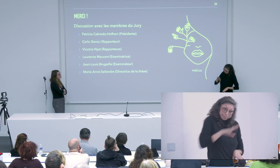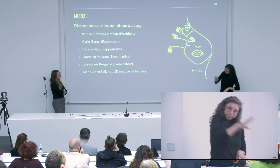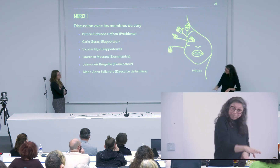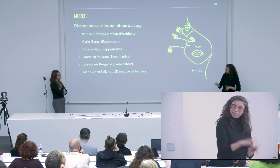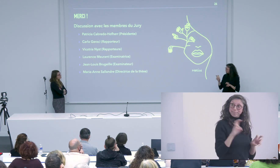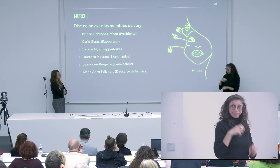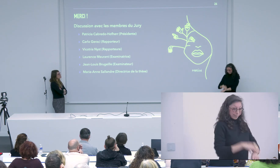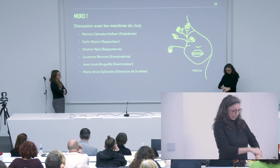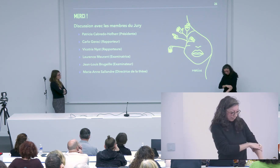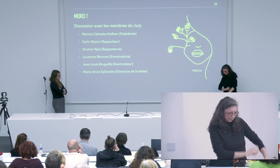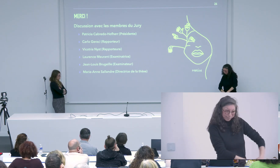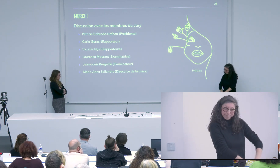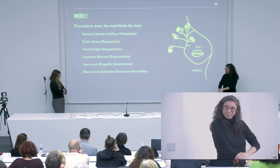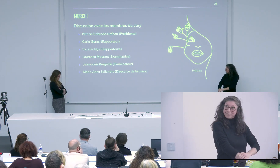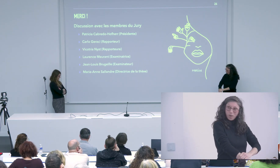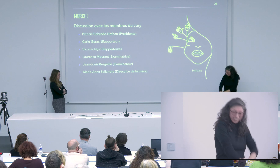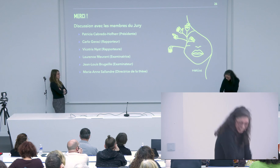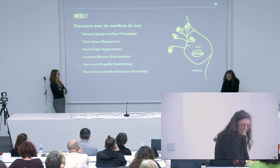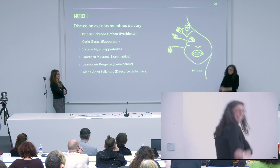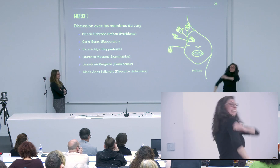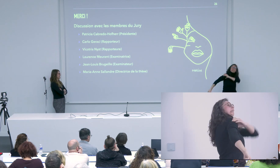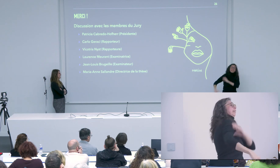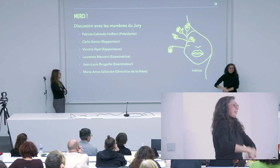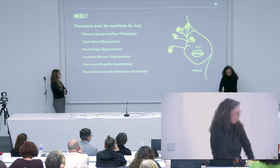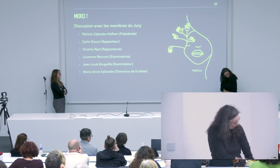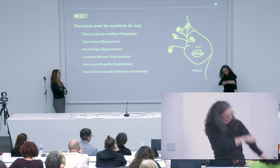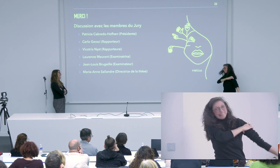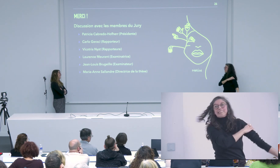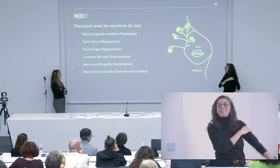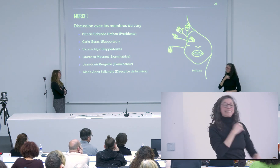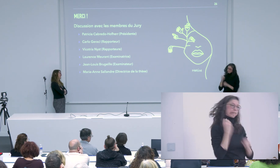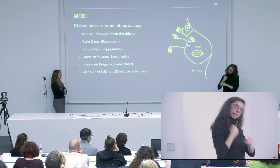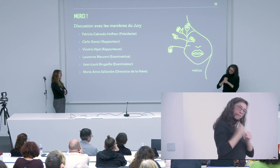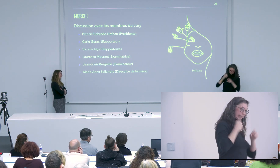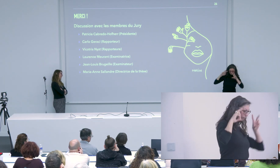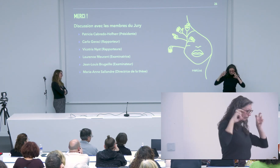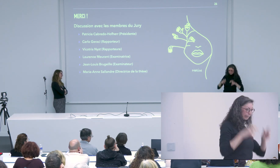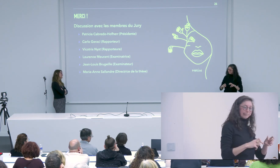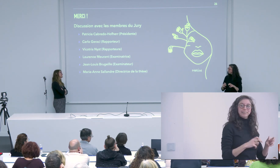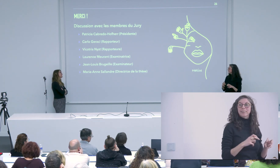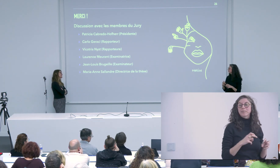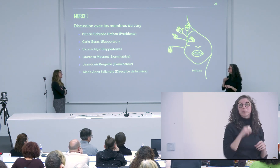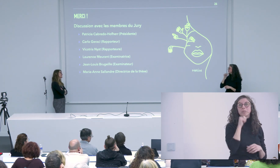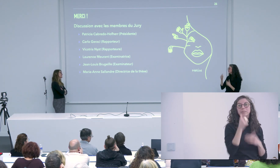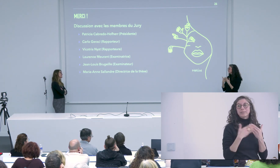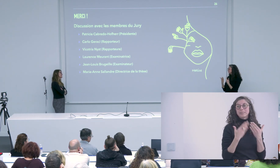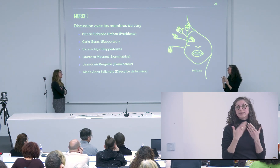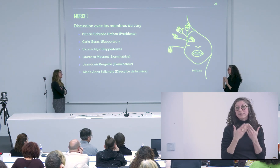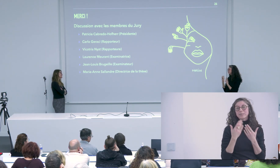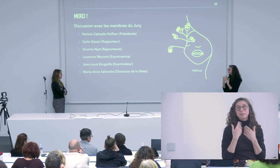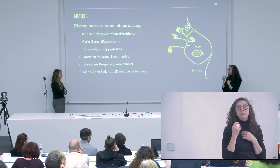Et c'est vraiment la première fois où je me suis plus que retroussé les manches, je me suis complètement